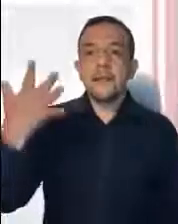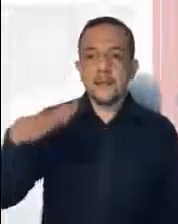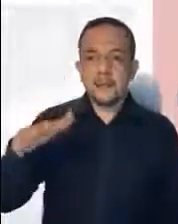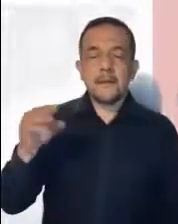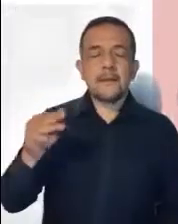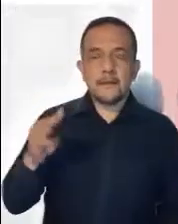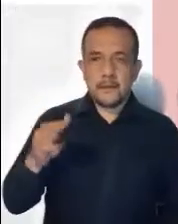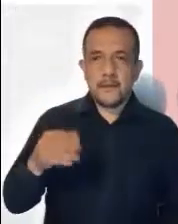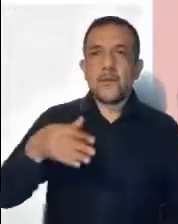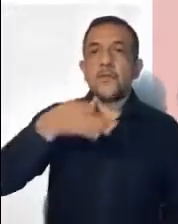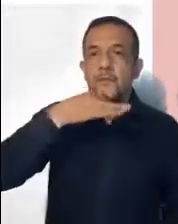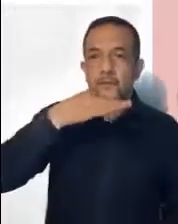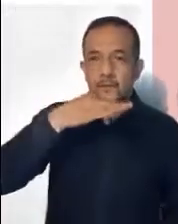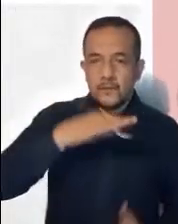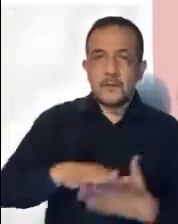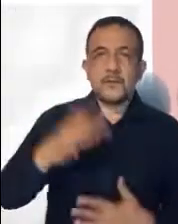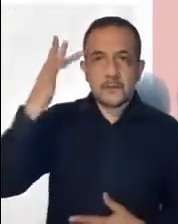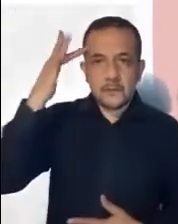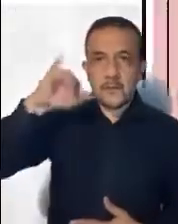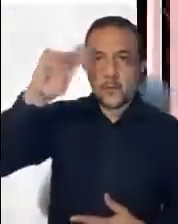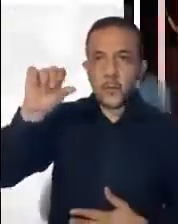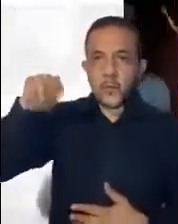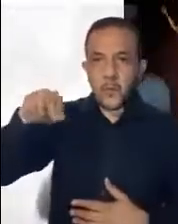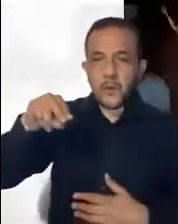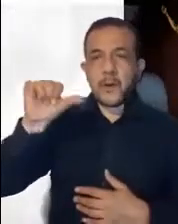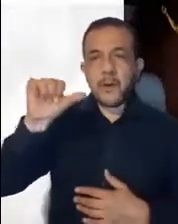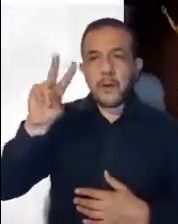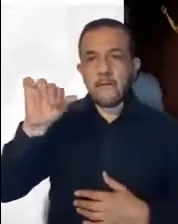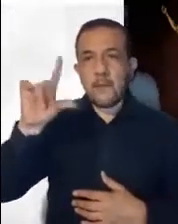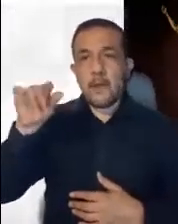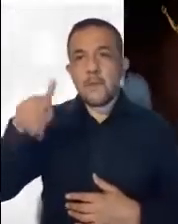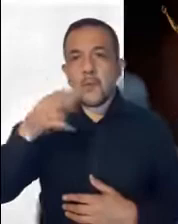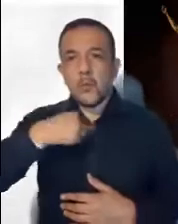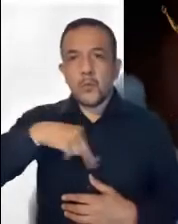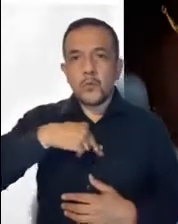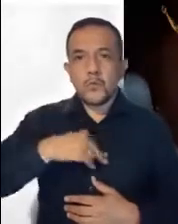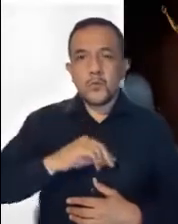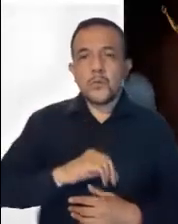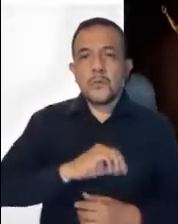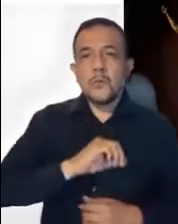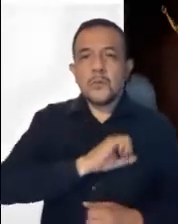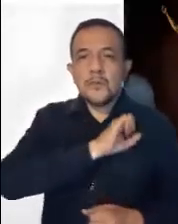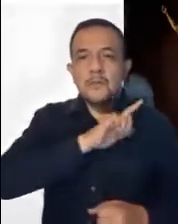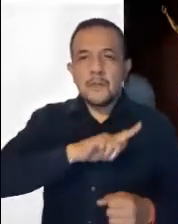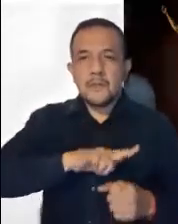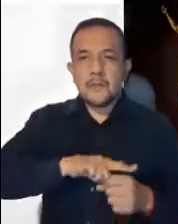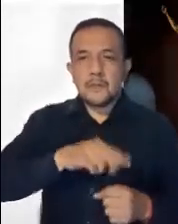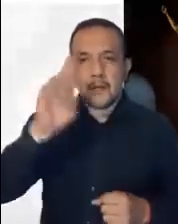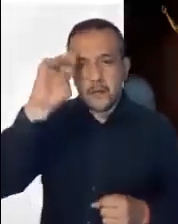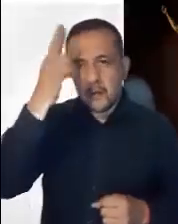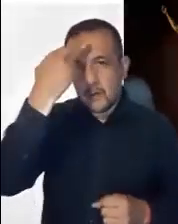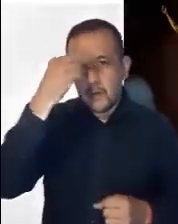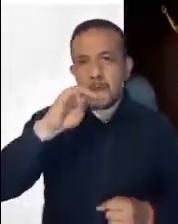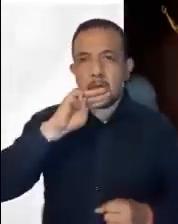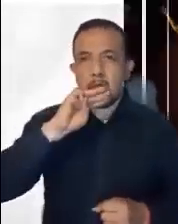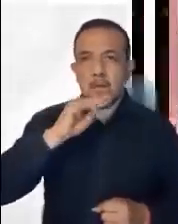10 de mayo. Hoy celebramos a San Juan de Ávila. Pero nosotros de un modo especial recordamos